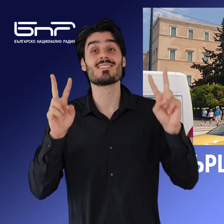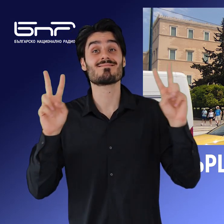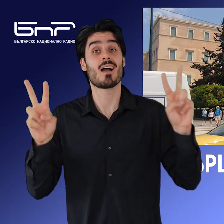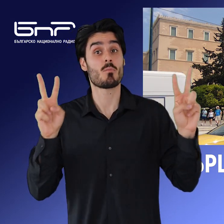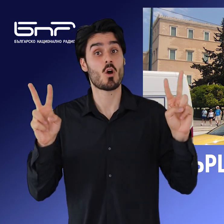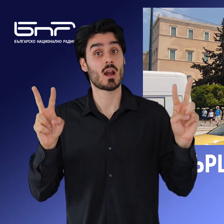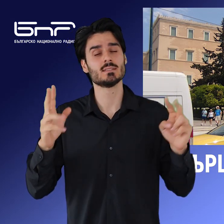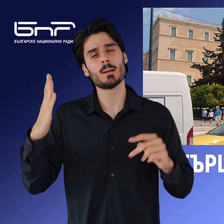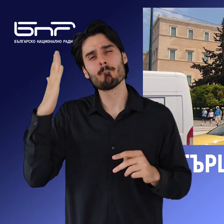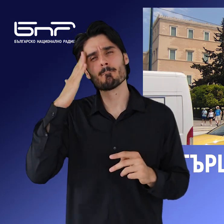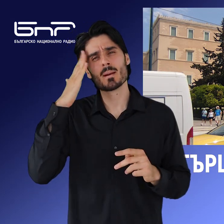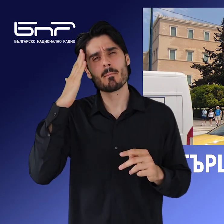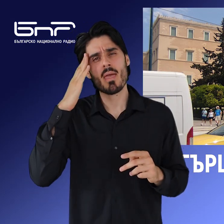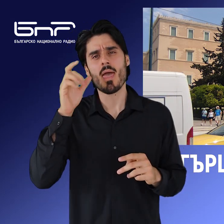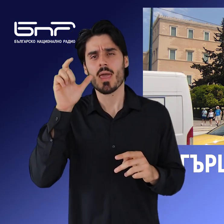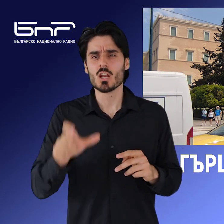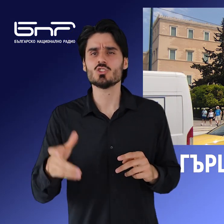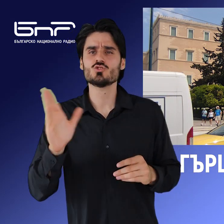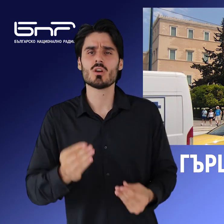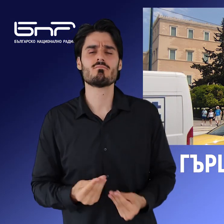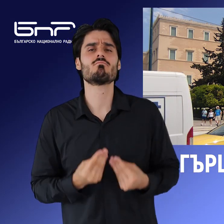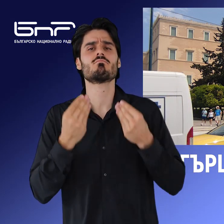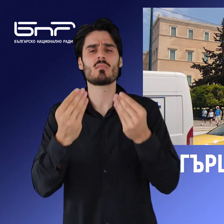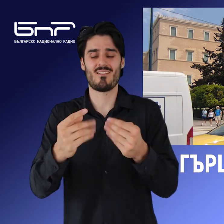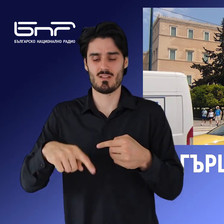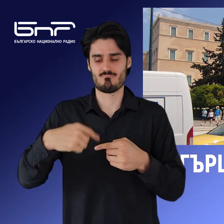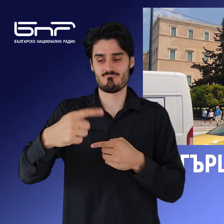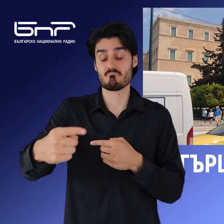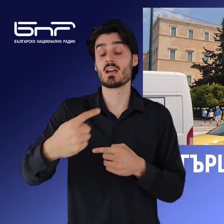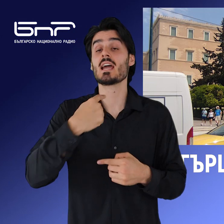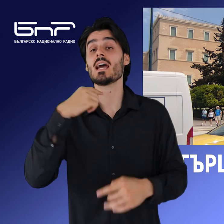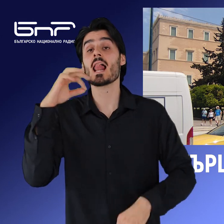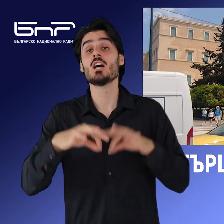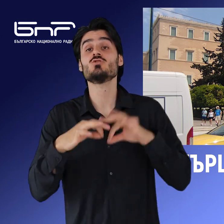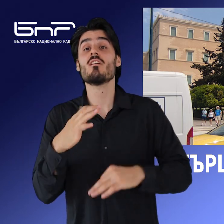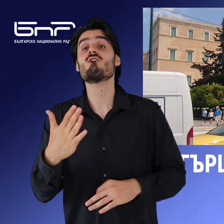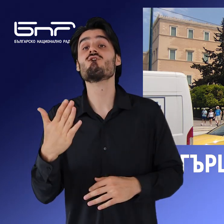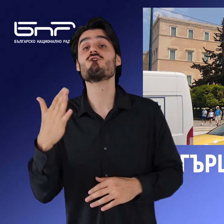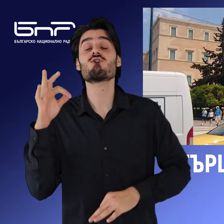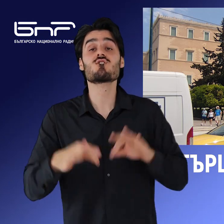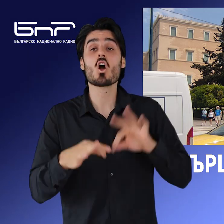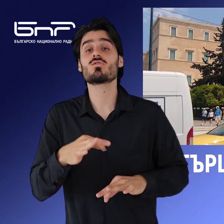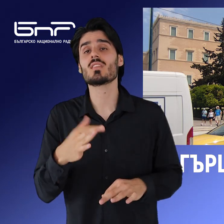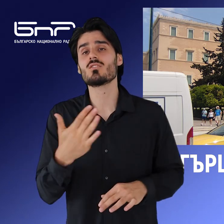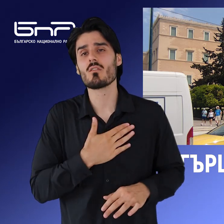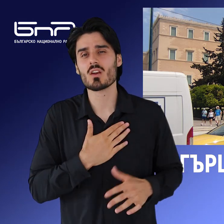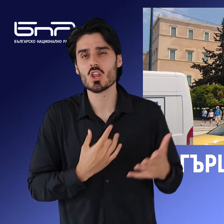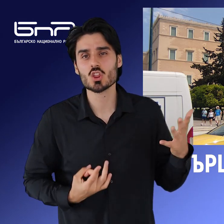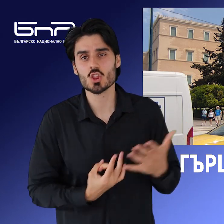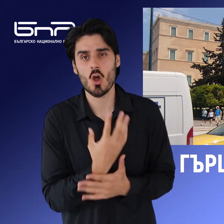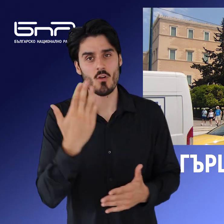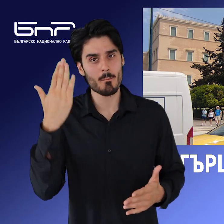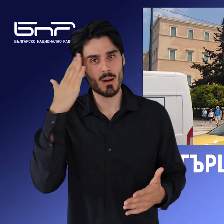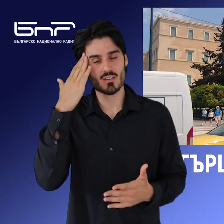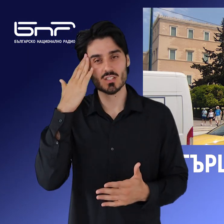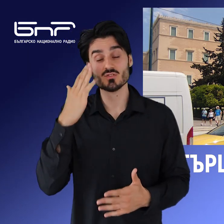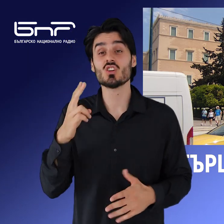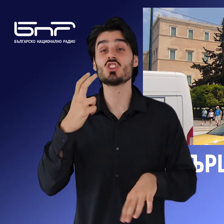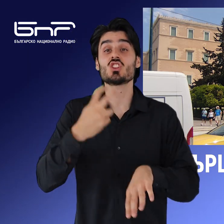Премиера Киряко с Мицутаки ще внесе през следващите дни загласуване вод на доверие на новото правителство. Американският президент